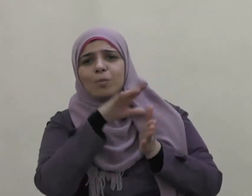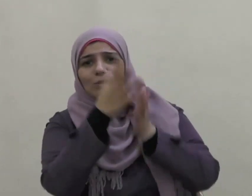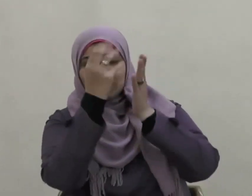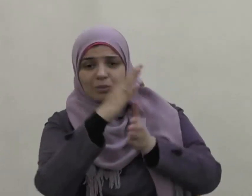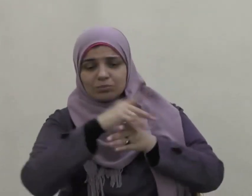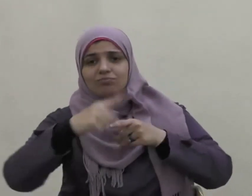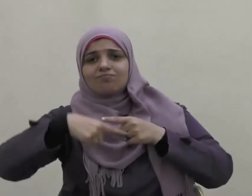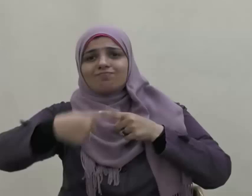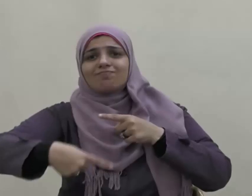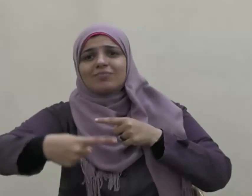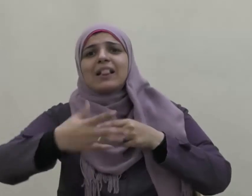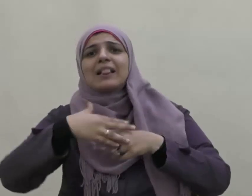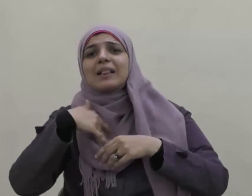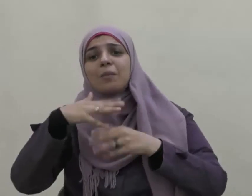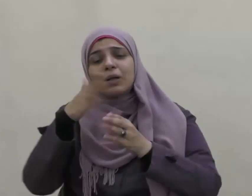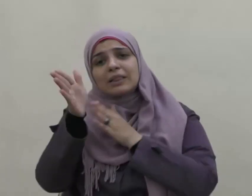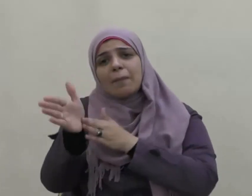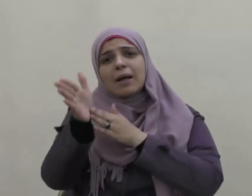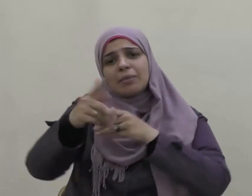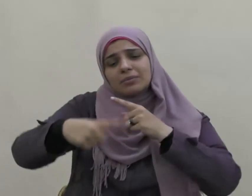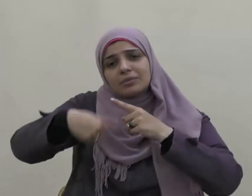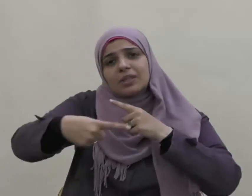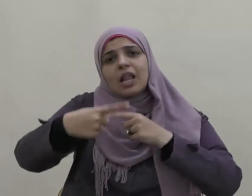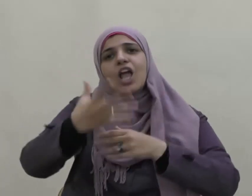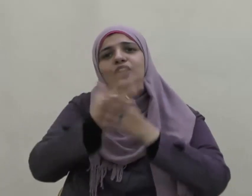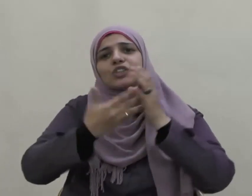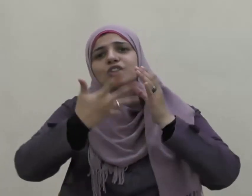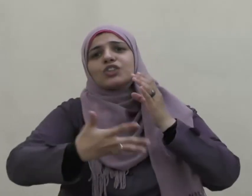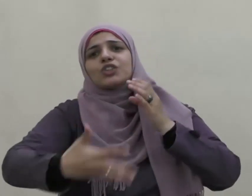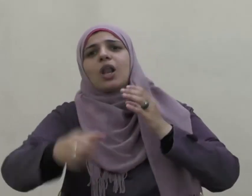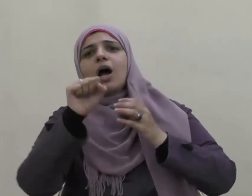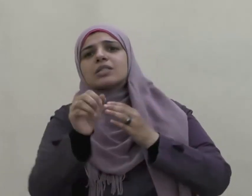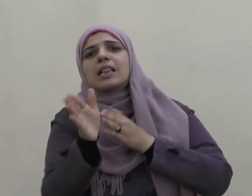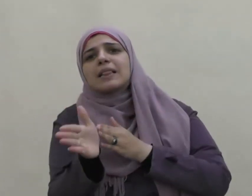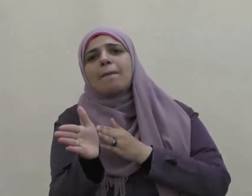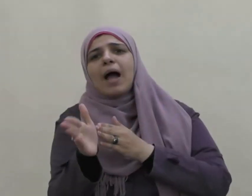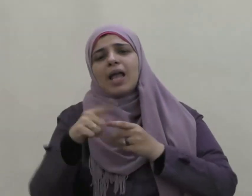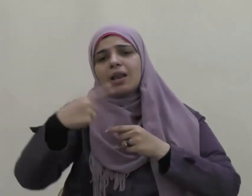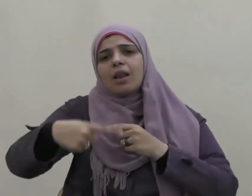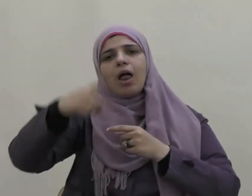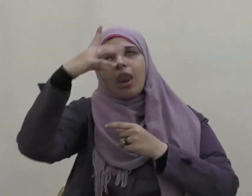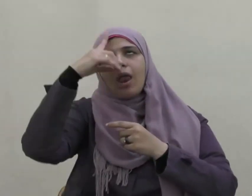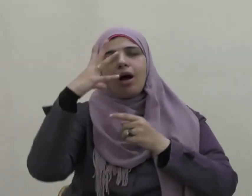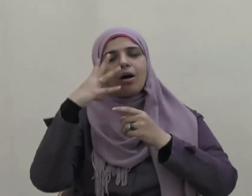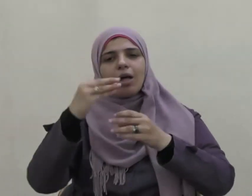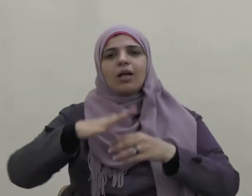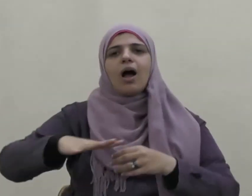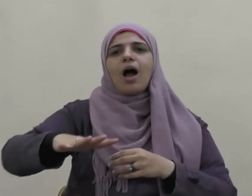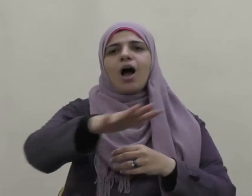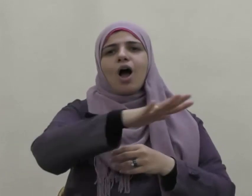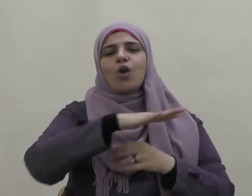التابعين هم الجيل التالي لجيل التابعين رضي الله عنهم أجمعين